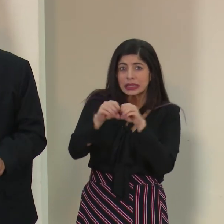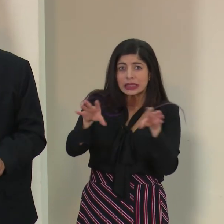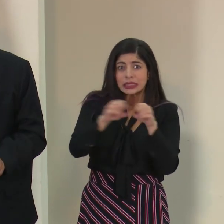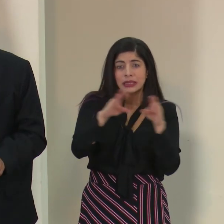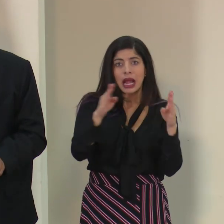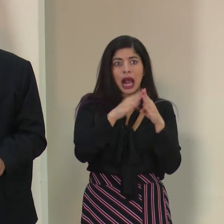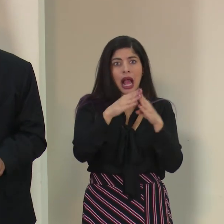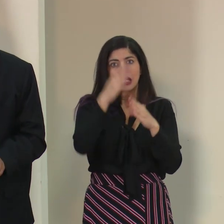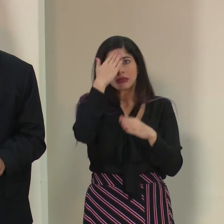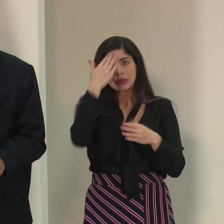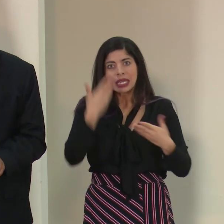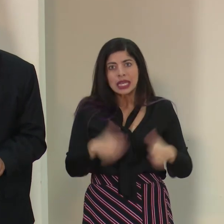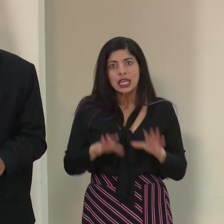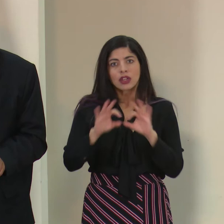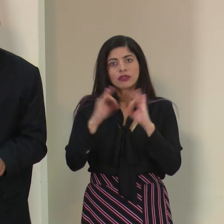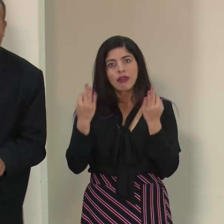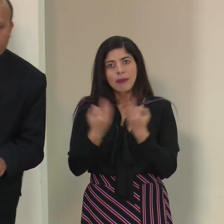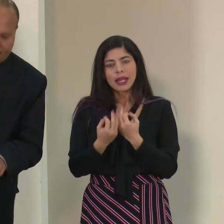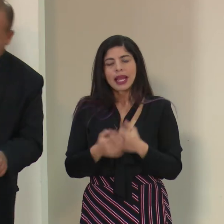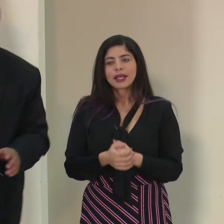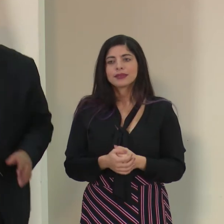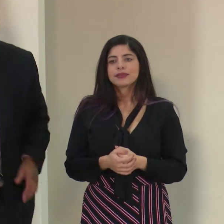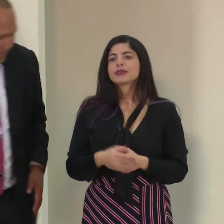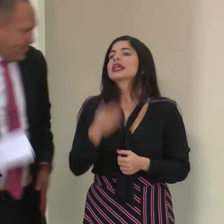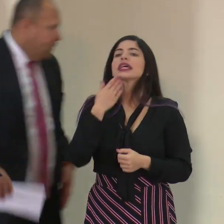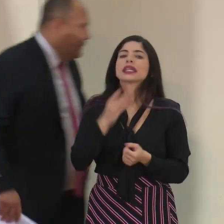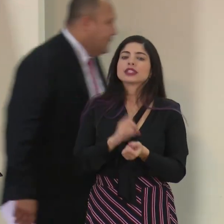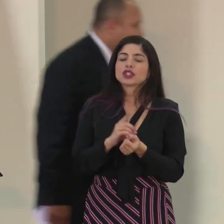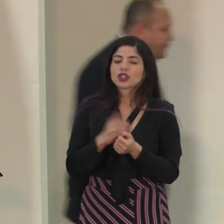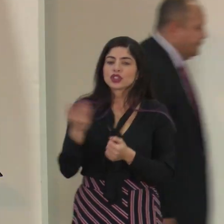casas, para nuestros hijos, para nuestros familiares. Gracias, doctor.